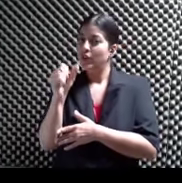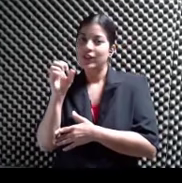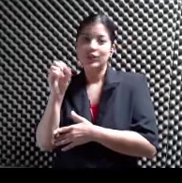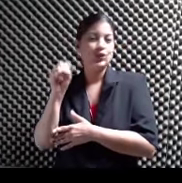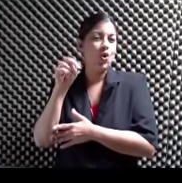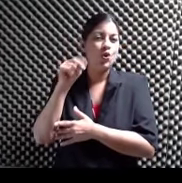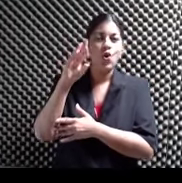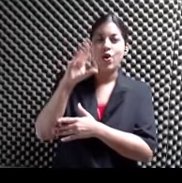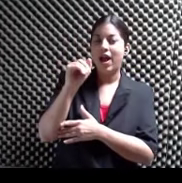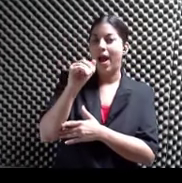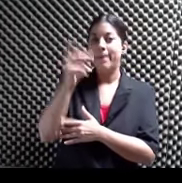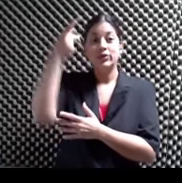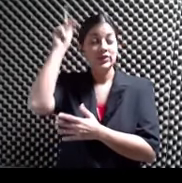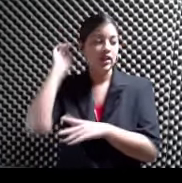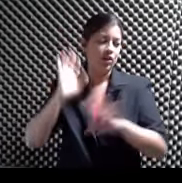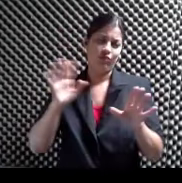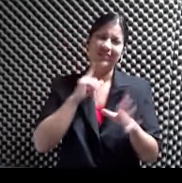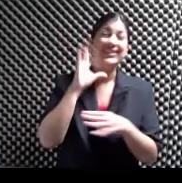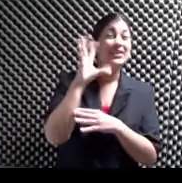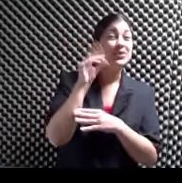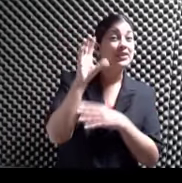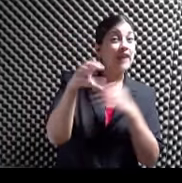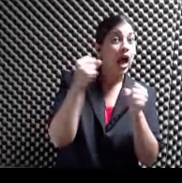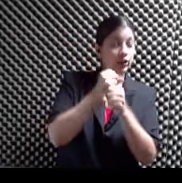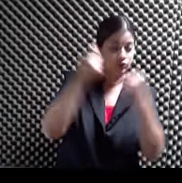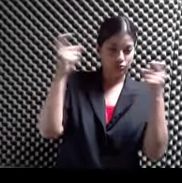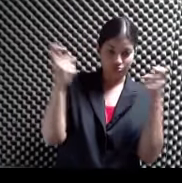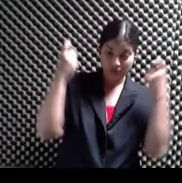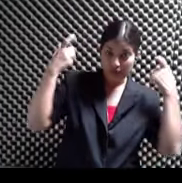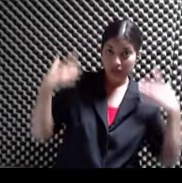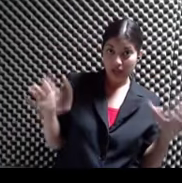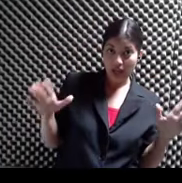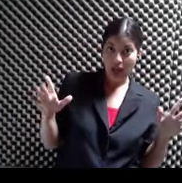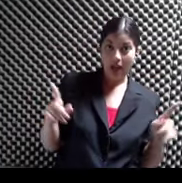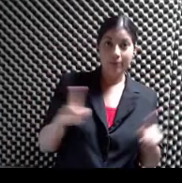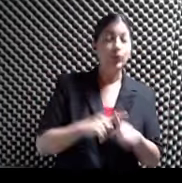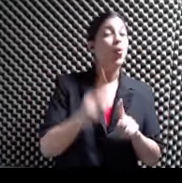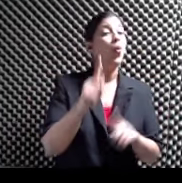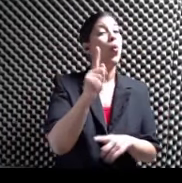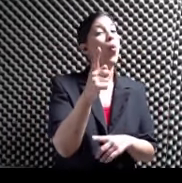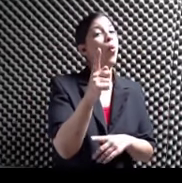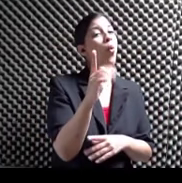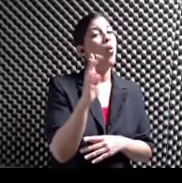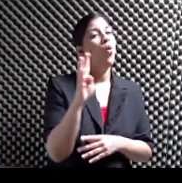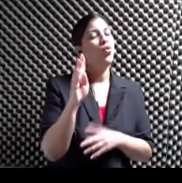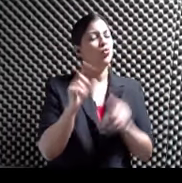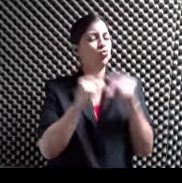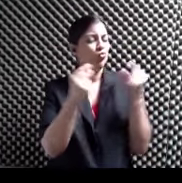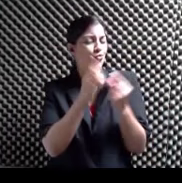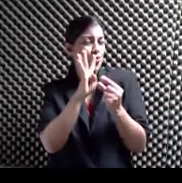Esos cumplieron 50 años Ok Pero hay un grupo Un cuarteto puertorriqueño Que cumplió 60